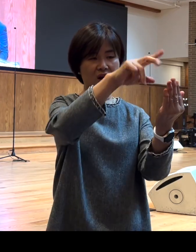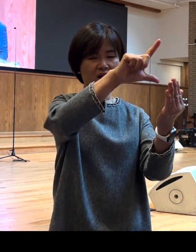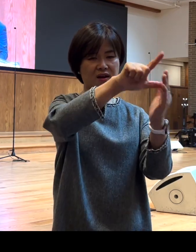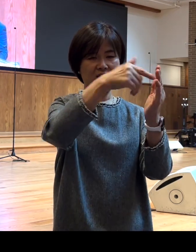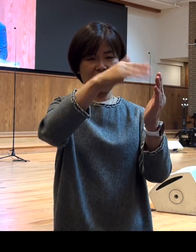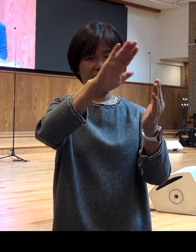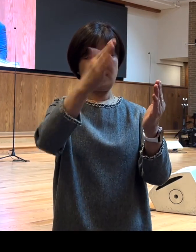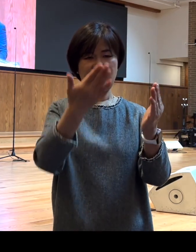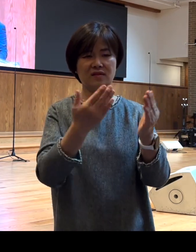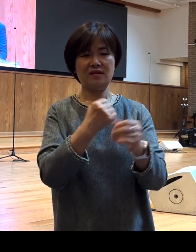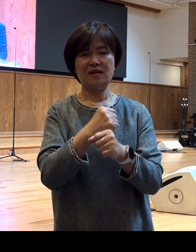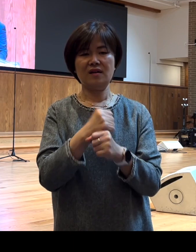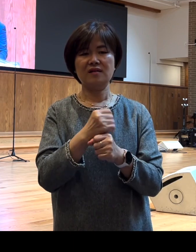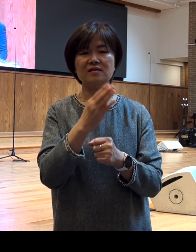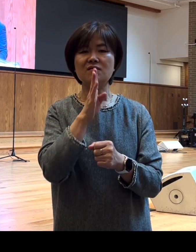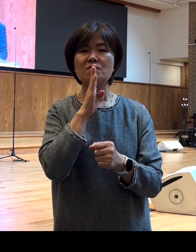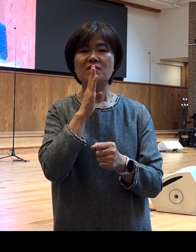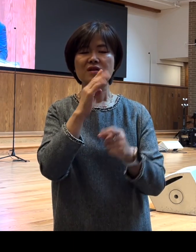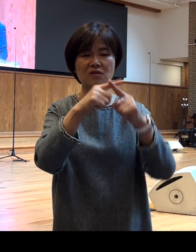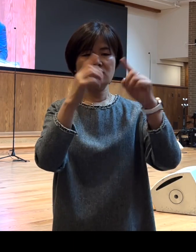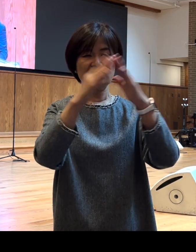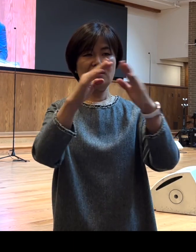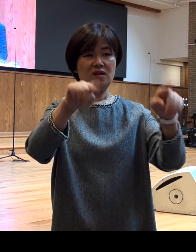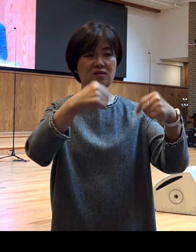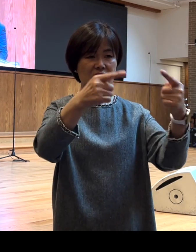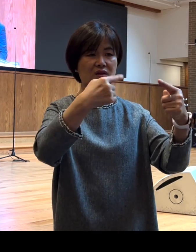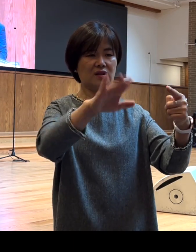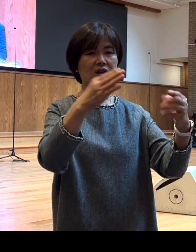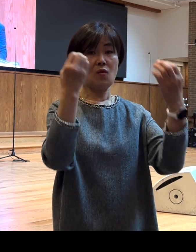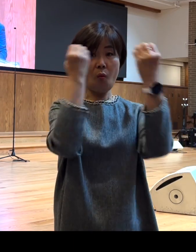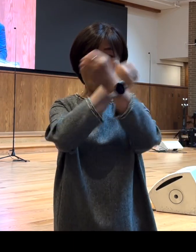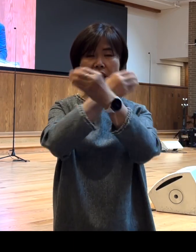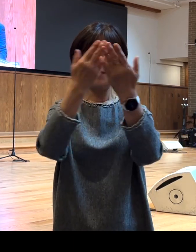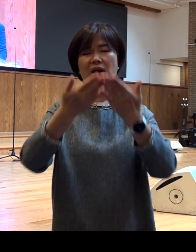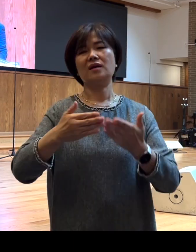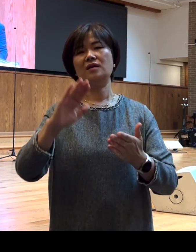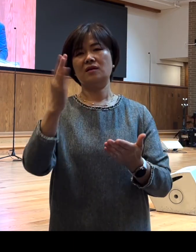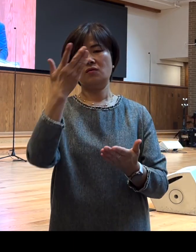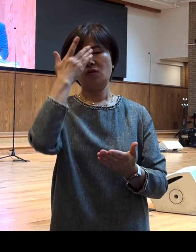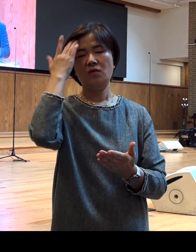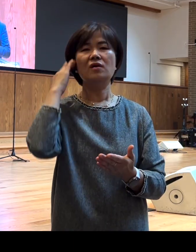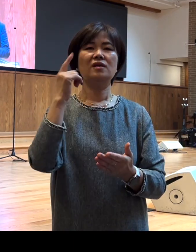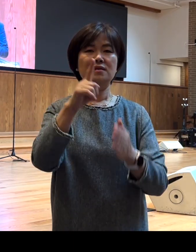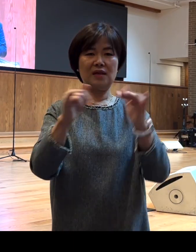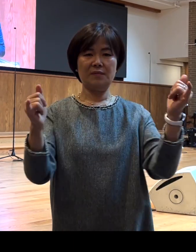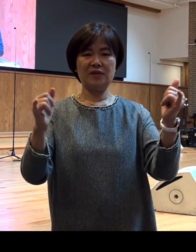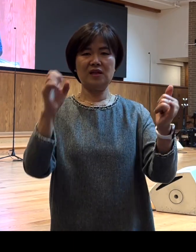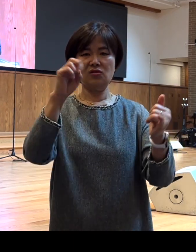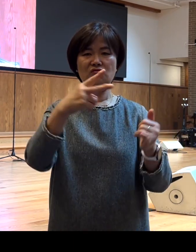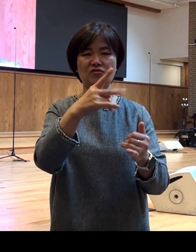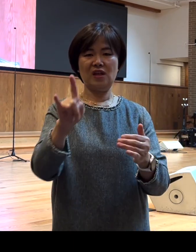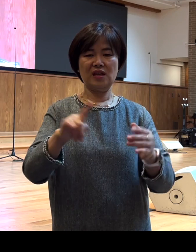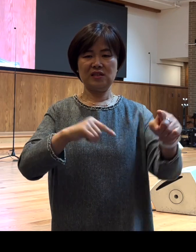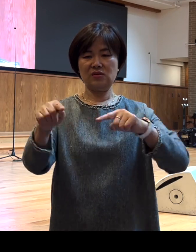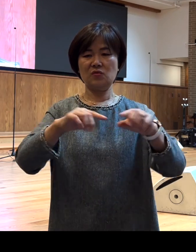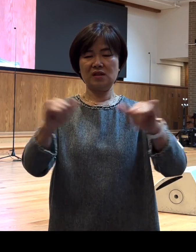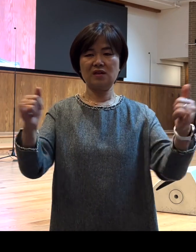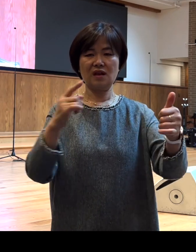드로비모를 성전에 데리고 들어갔다는 오해를 받고 그들이 유대인 유대교 지도자들에게 고소를 받아서